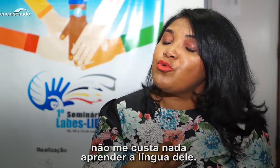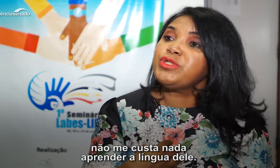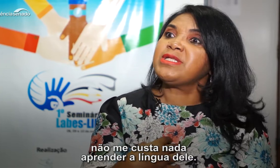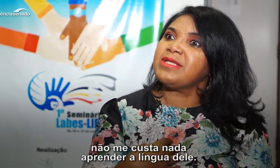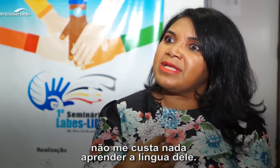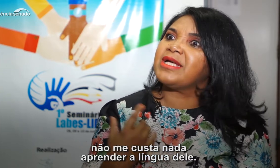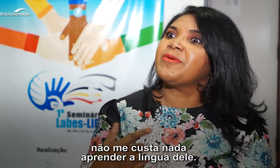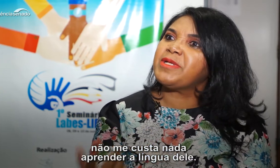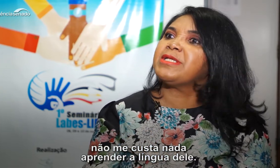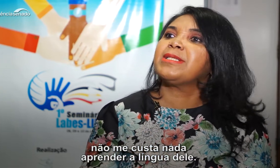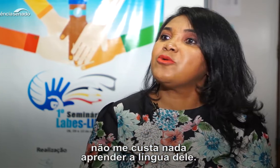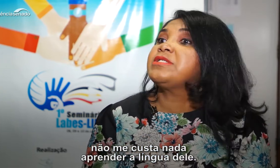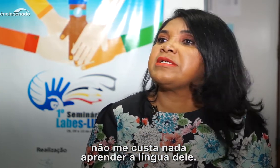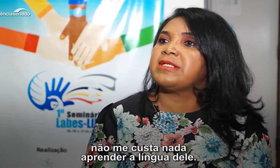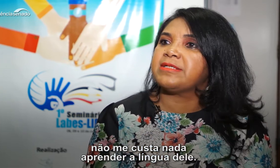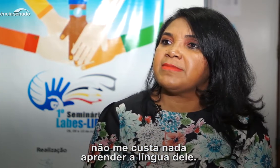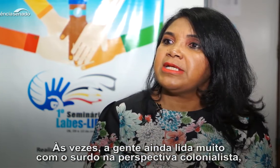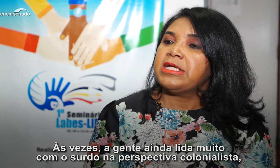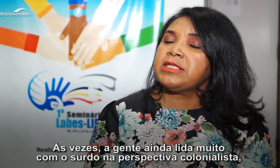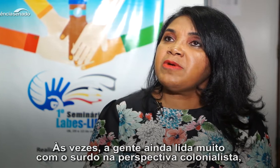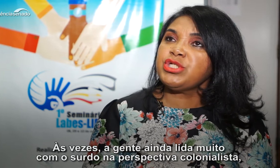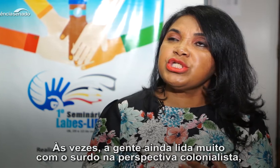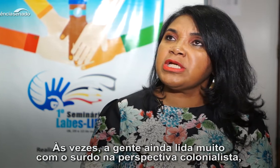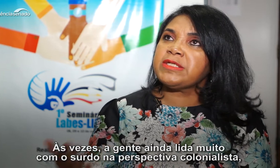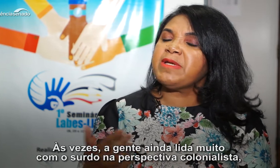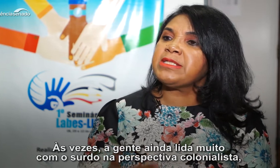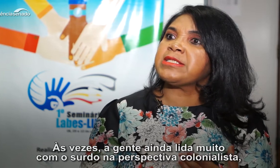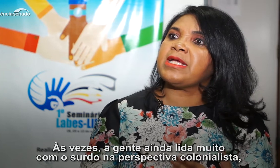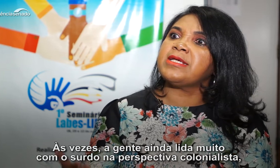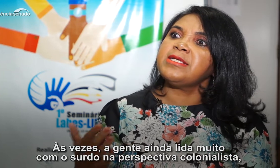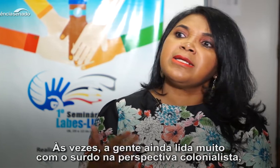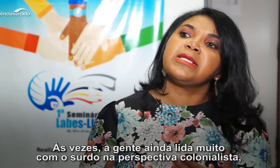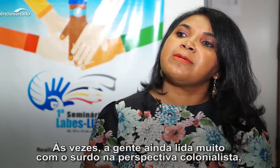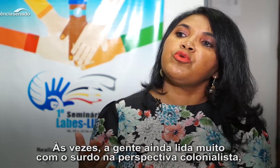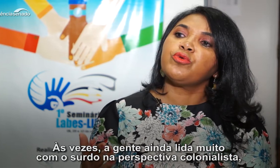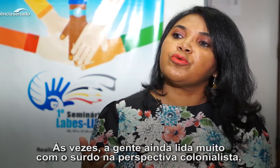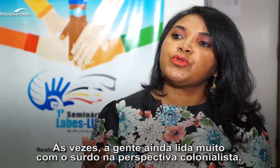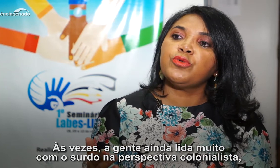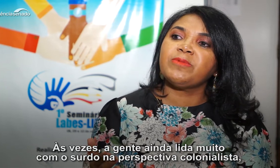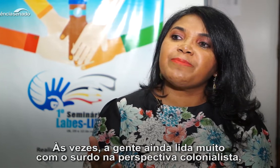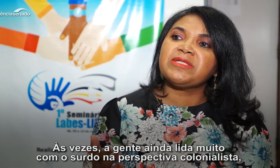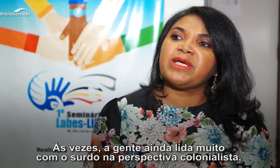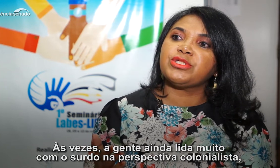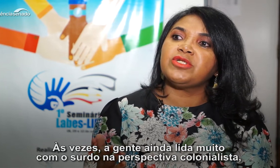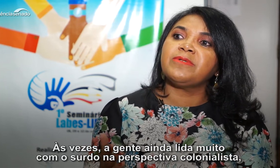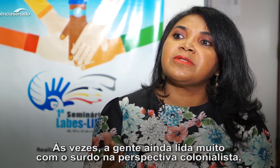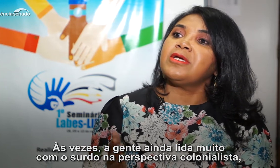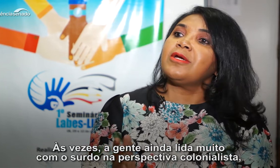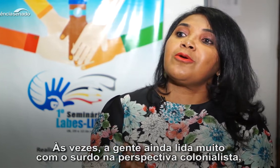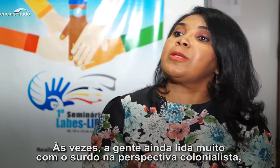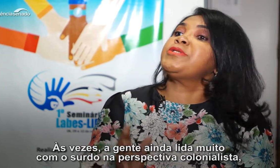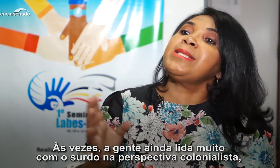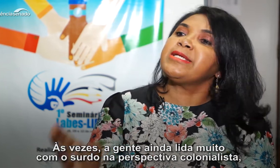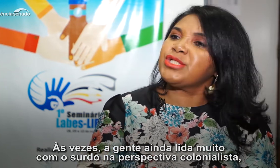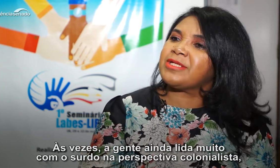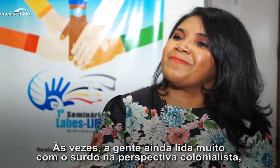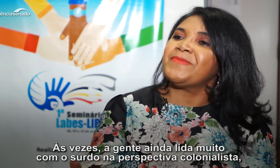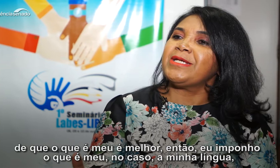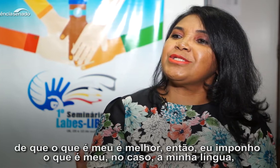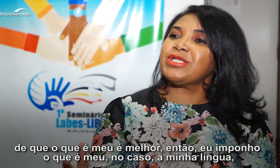custa nada aprender a língua dele. Então, a gente, às vezes, ainda lida muito com o surdo numa perspectiva colonialista, de